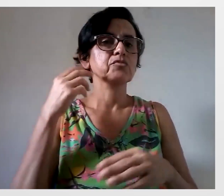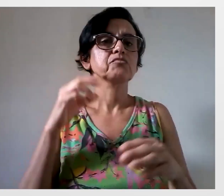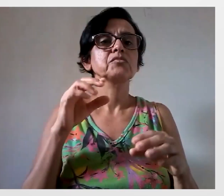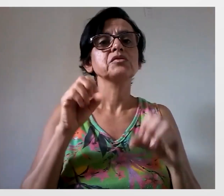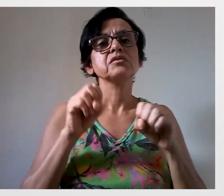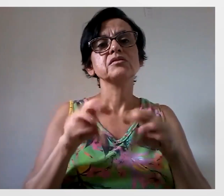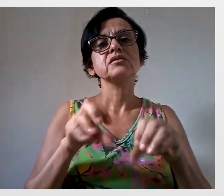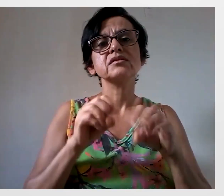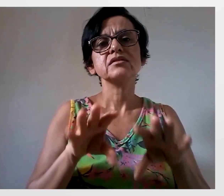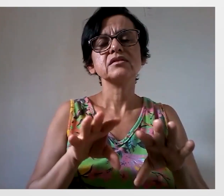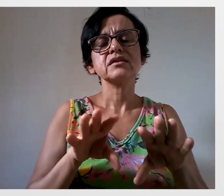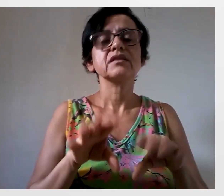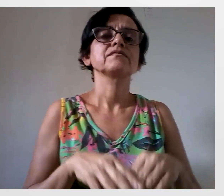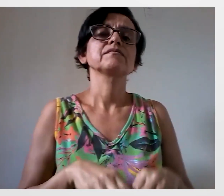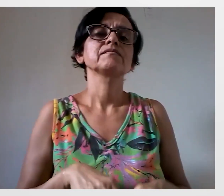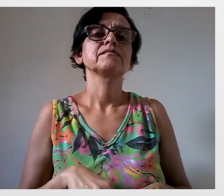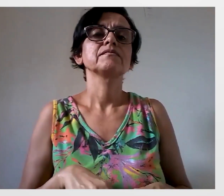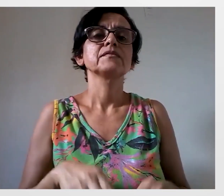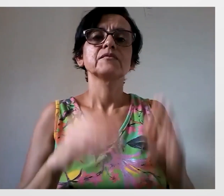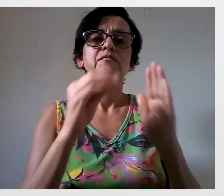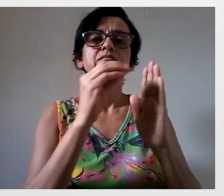ensinavam alguns sinais, alguns conteúdos